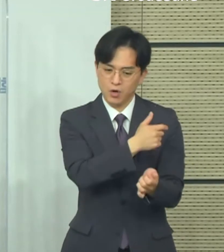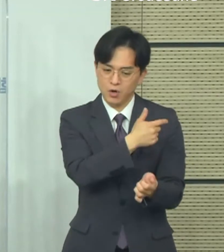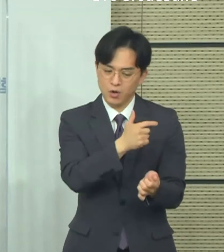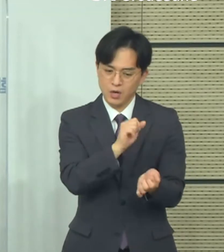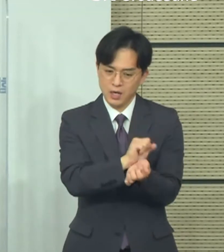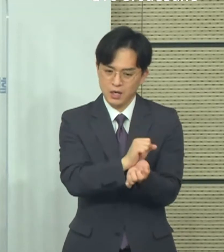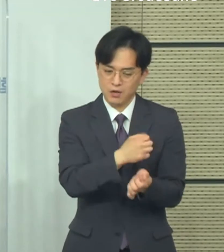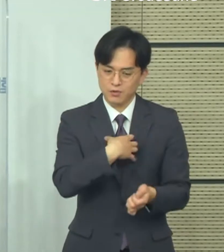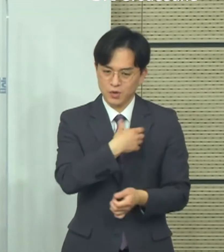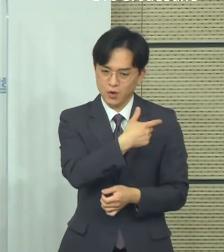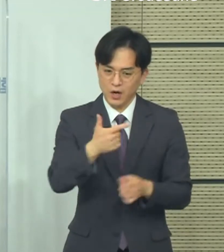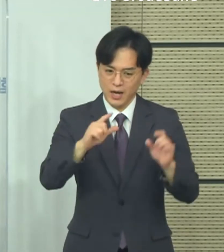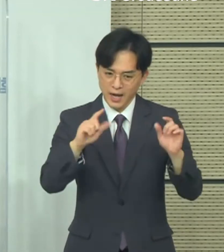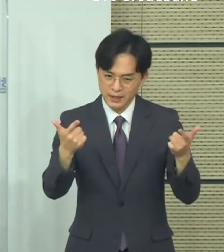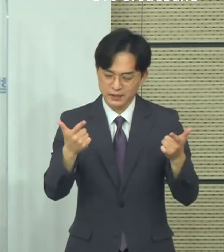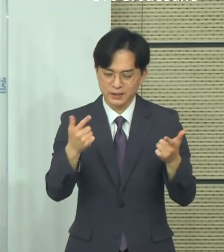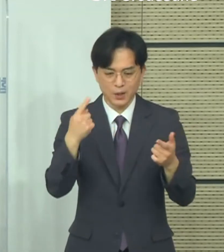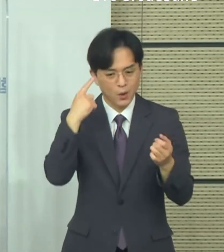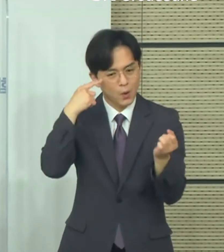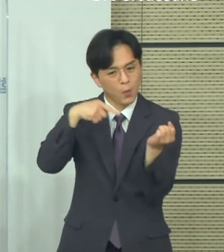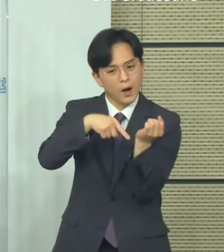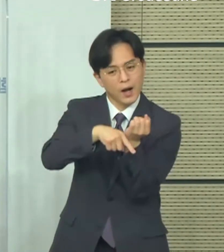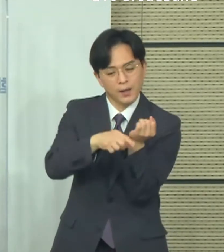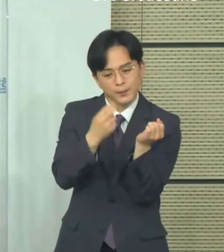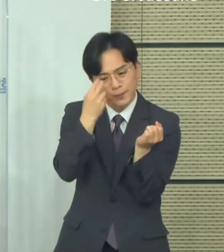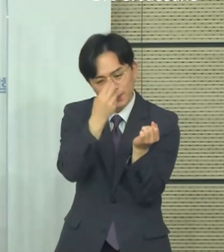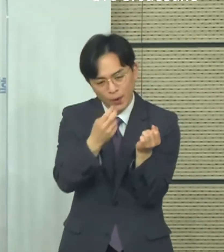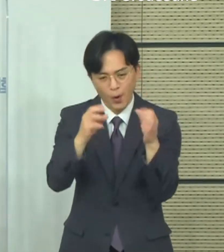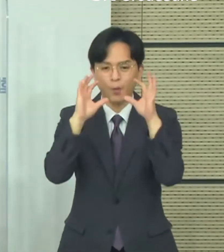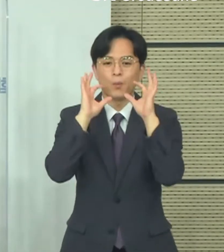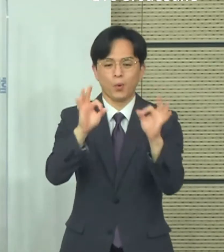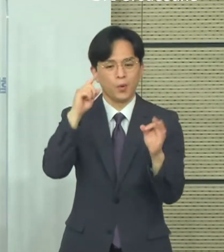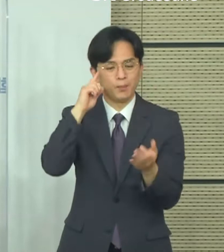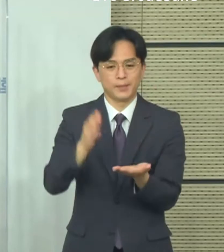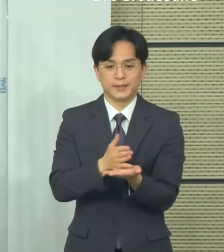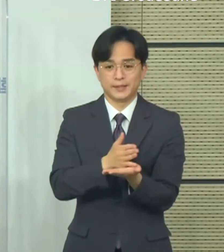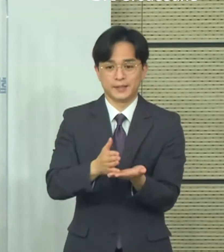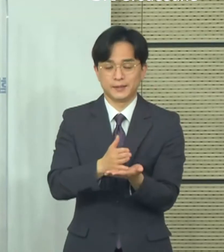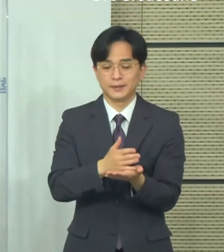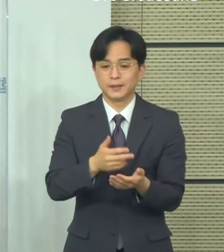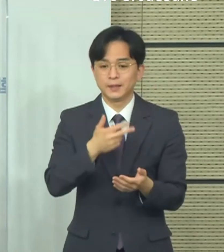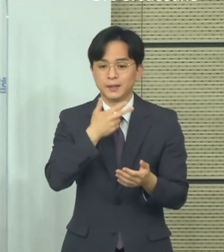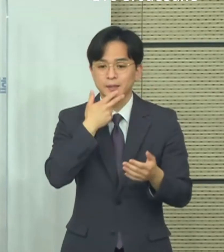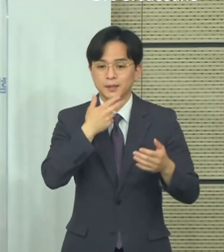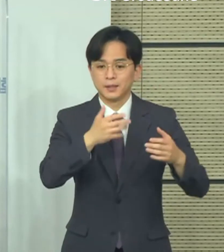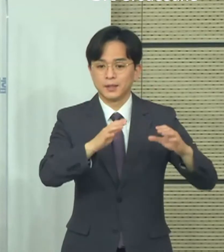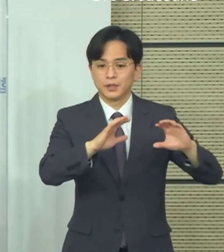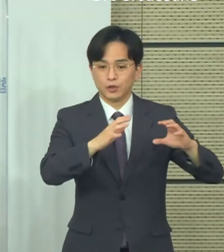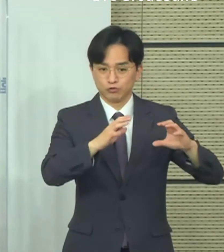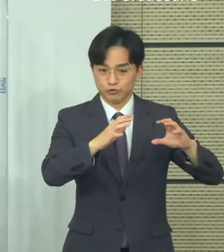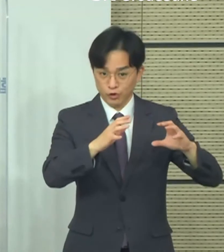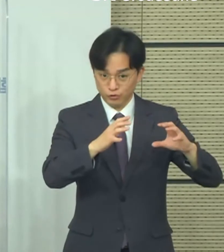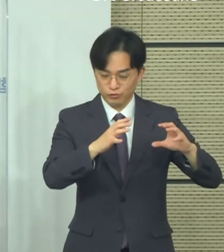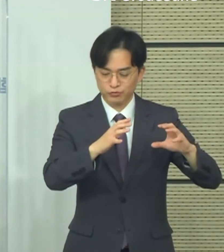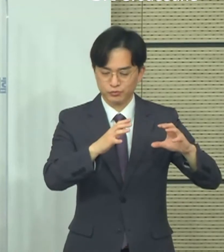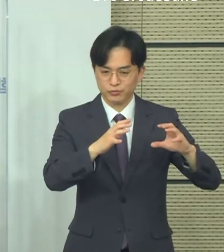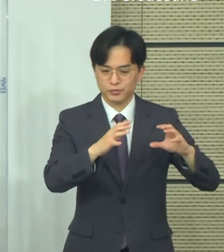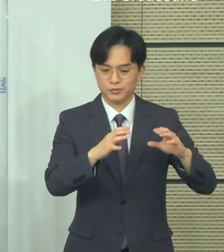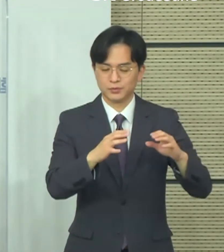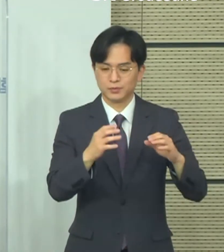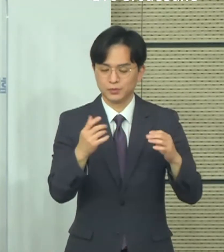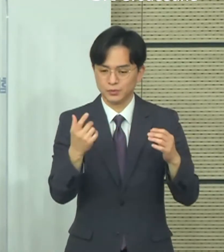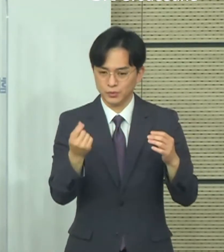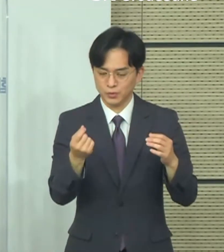따라서 영국 같은 경우는 크게 영향이 없다라는 예방접종을 받게 되면 크게 영향이 없다라는 그런 부분이고요. 인도 변이